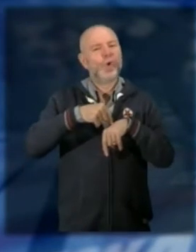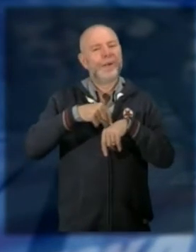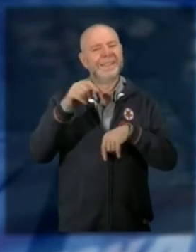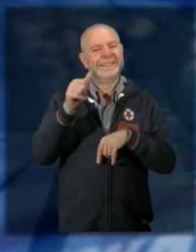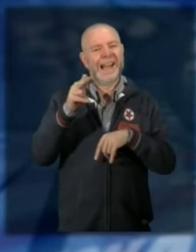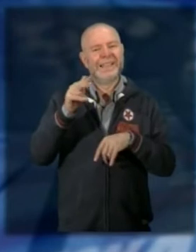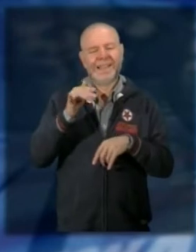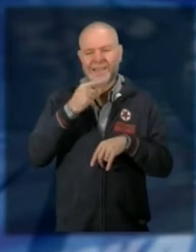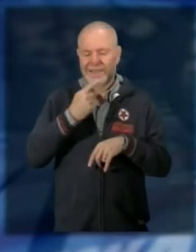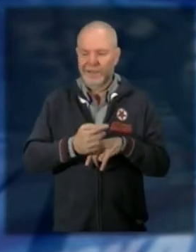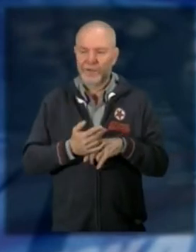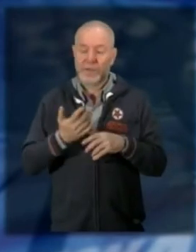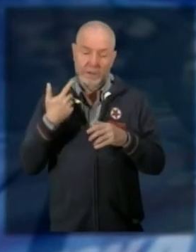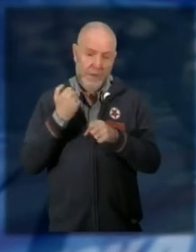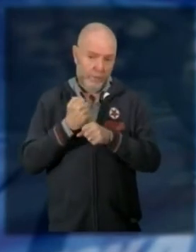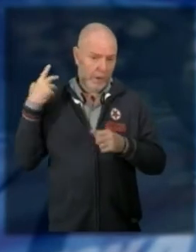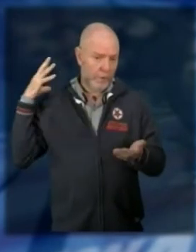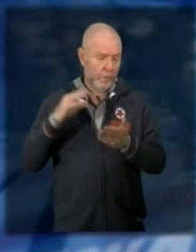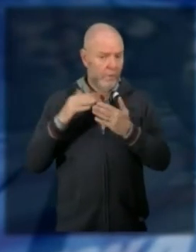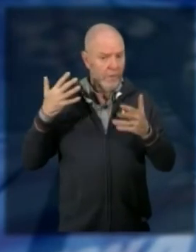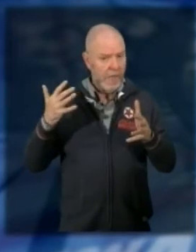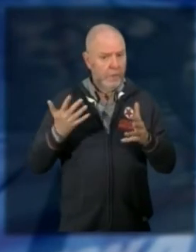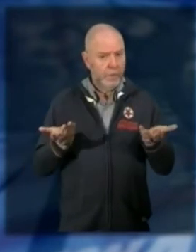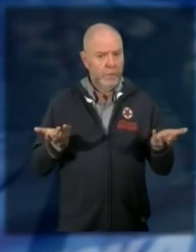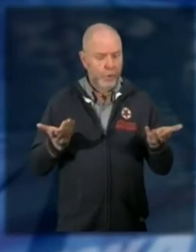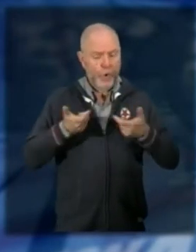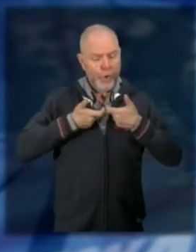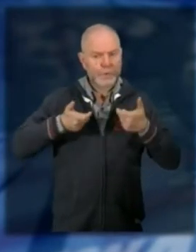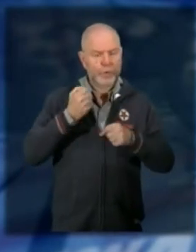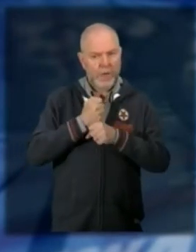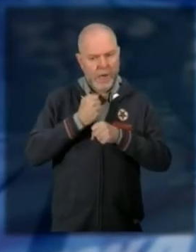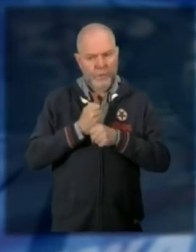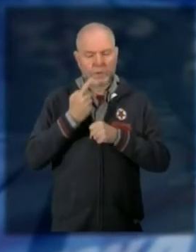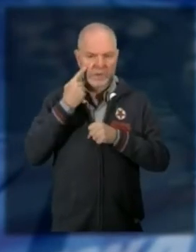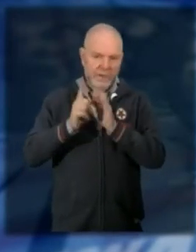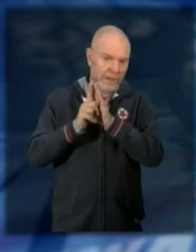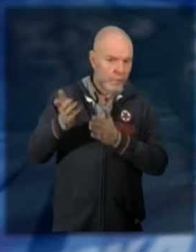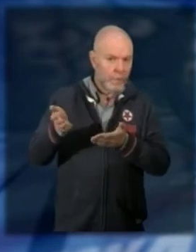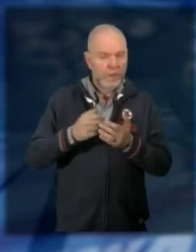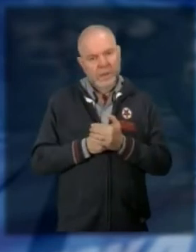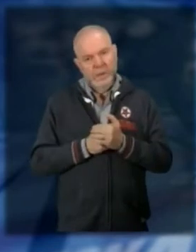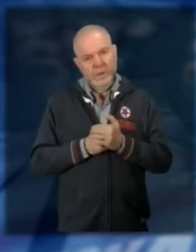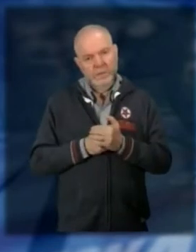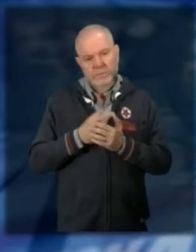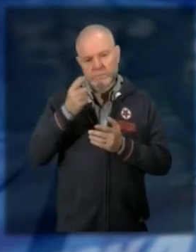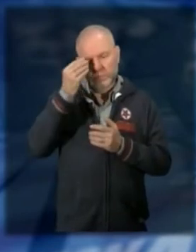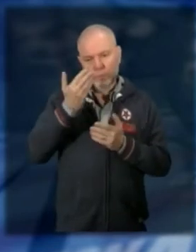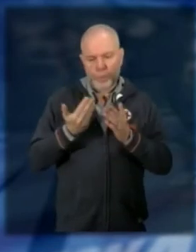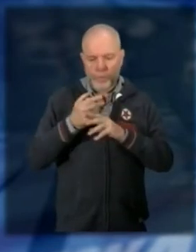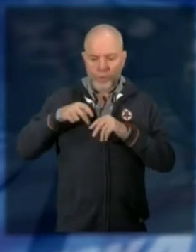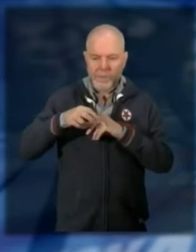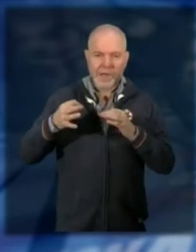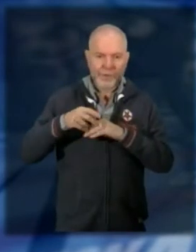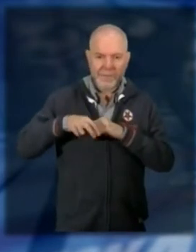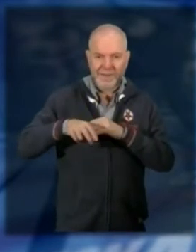Strada sottolinea quanto è stato fatto fino ad oggi la commissione ha lavorato molto e di frutti si vedono basta pensare al nuovo marciapiede di via